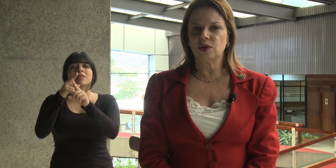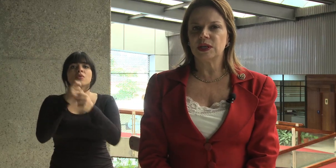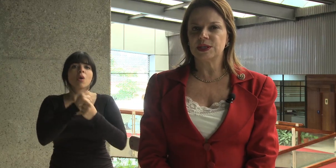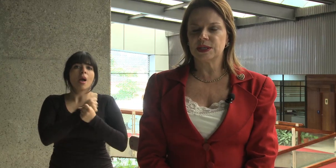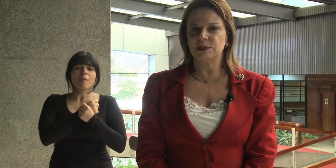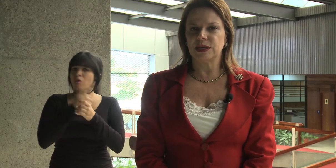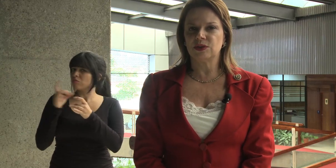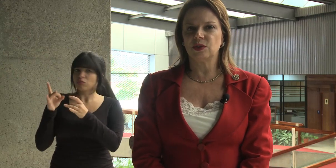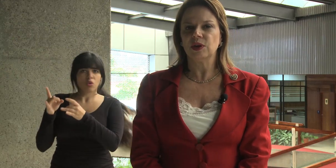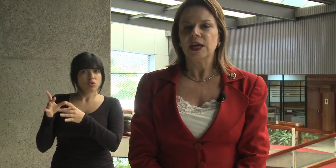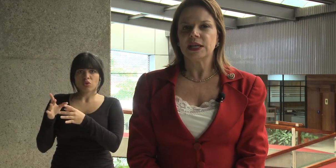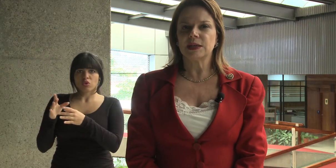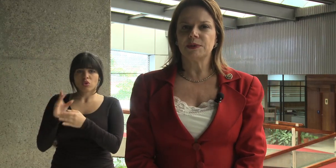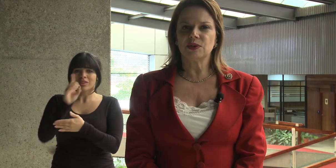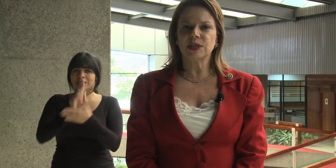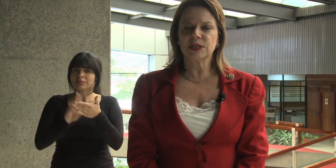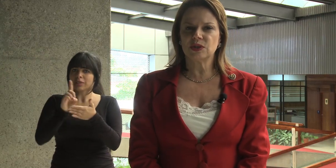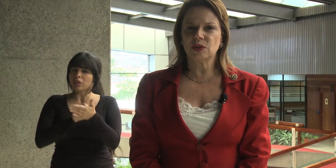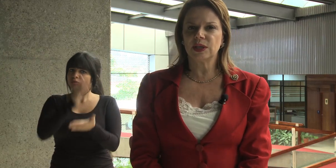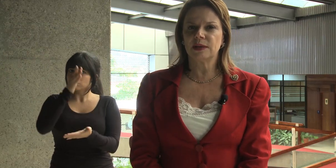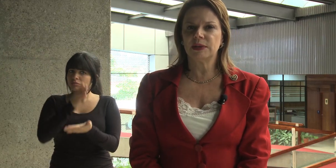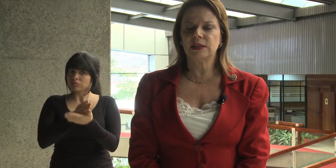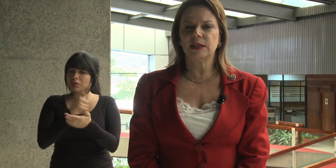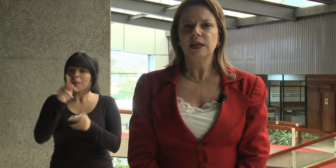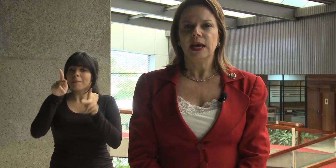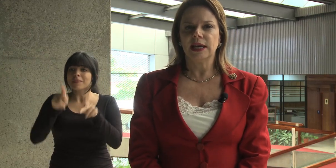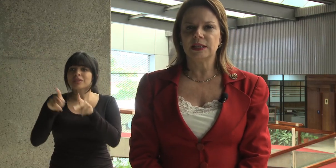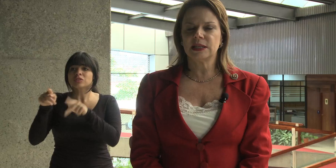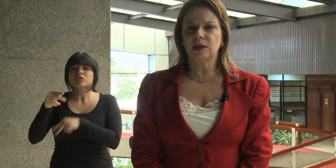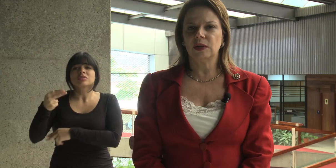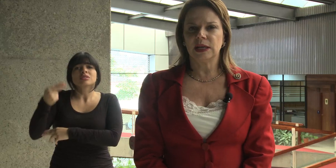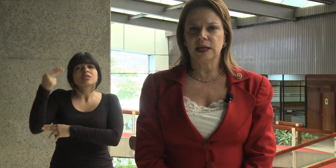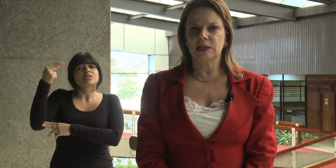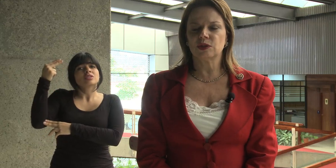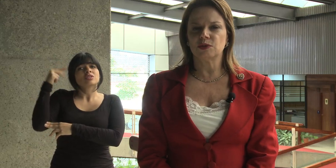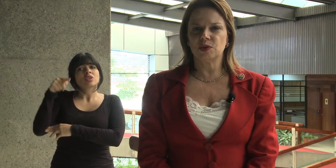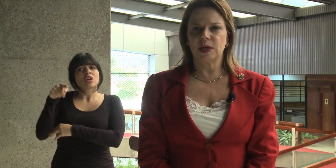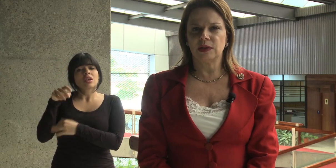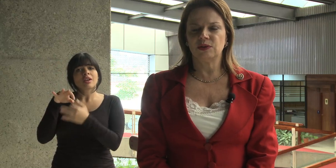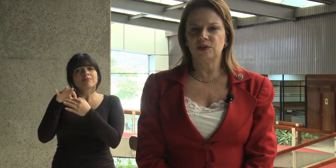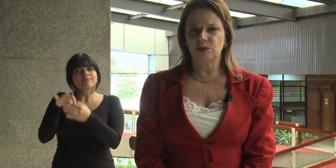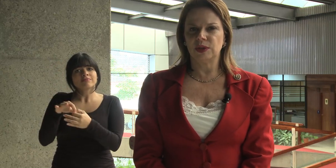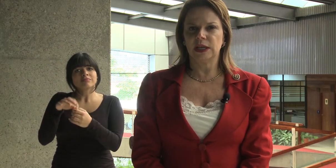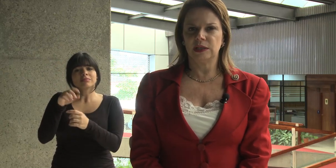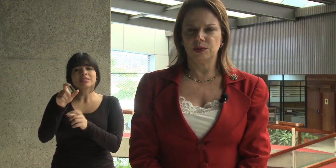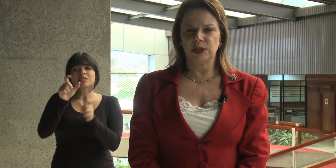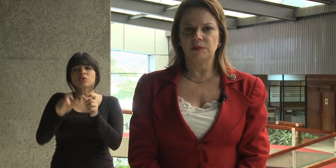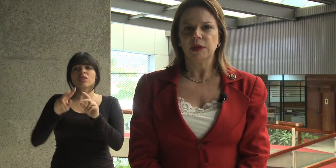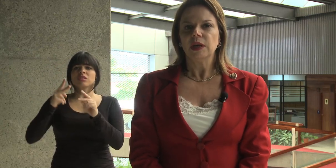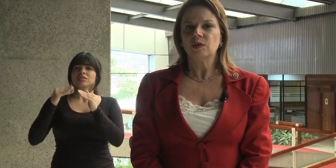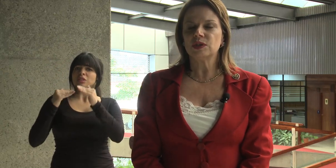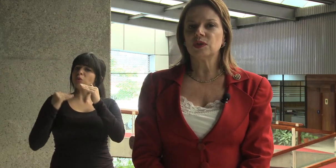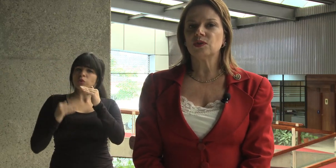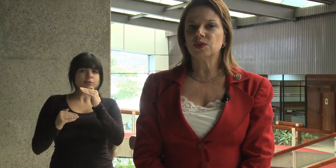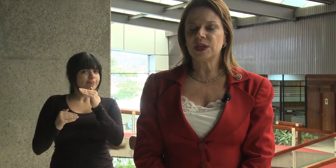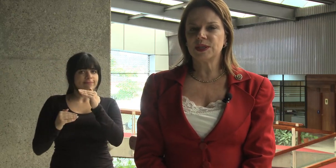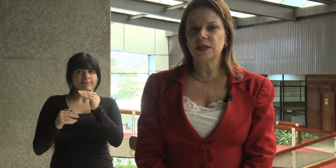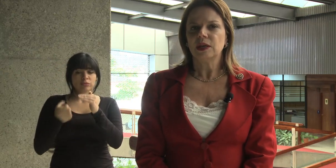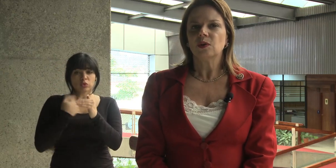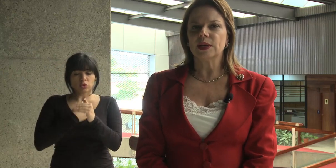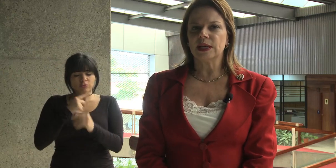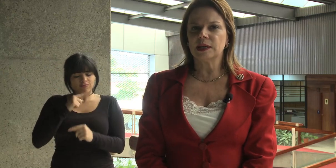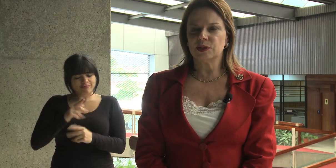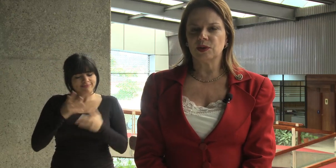amor y no el odio y la discriminación hacia personas que históricamente han estado legadas como ciudadanos de segunda categoría. No se